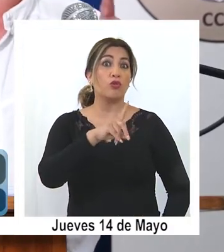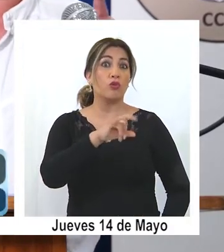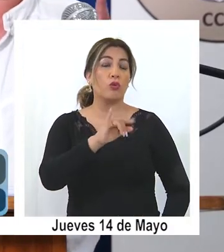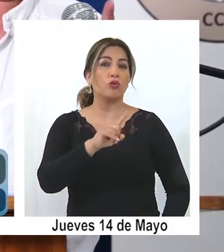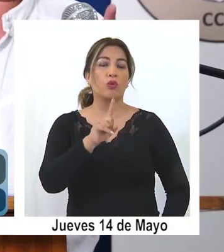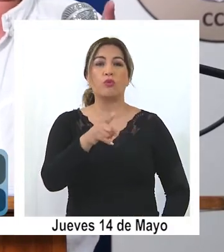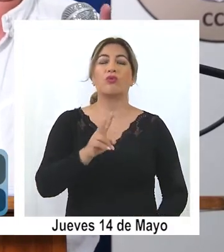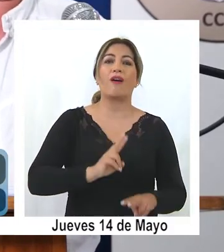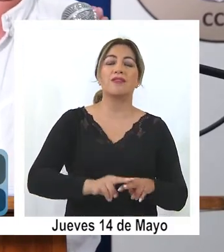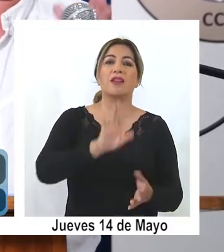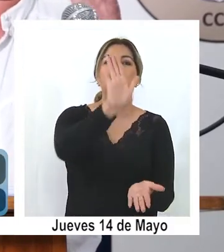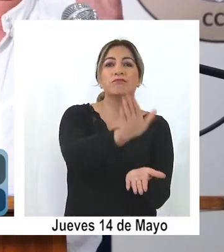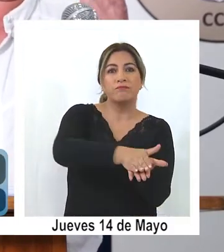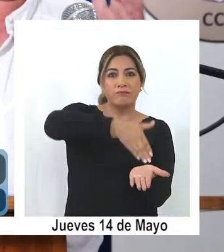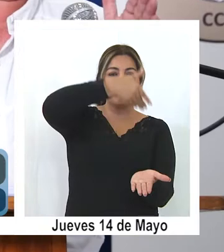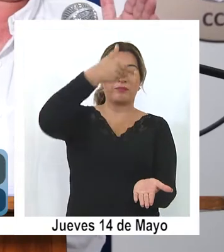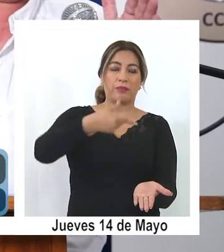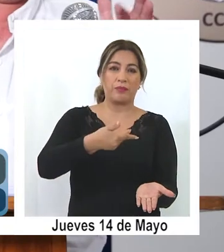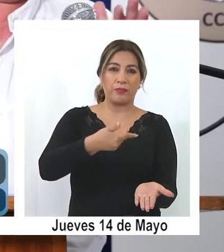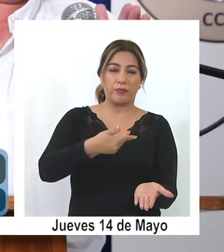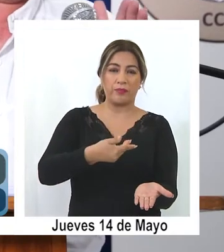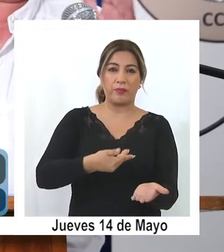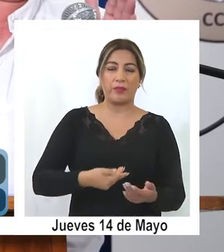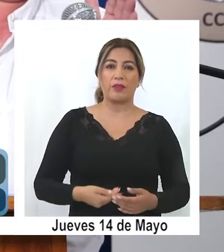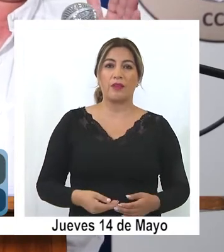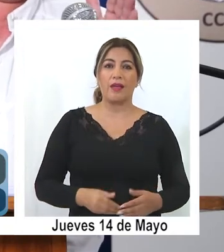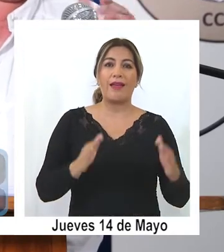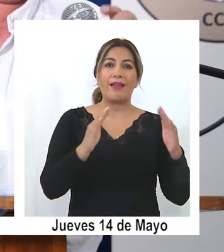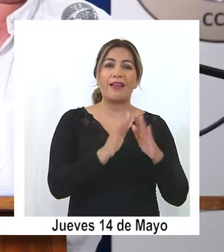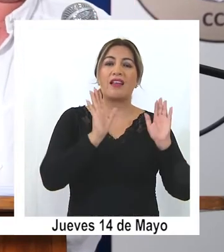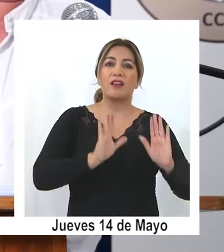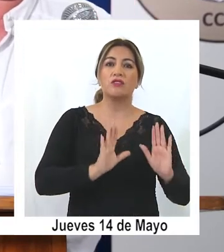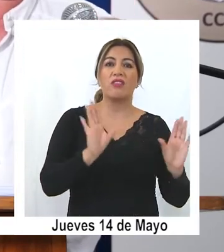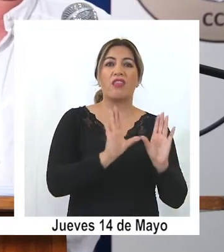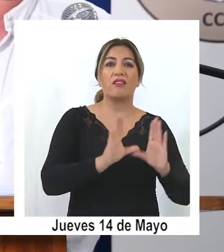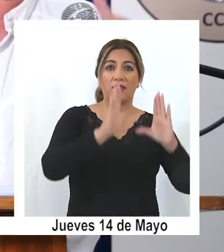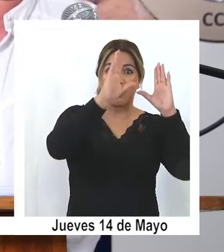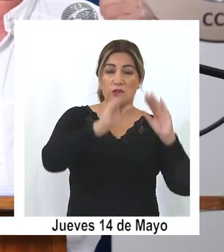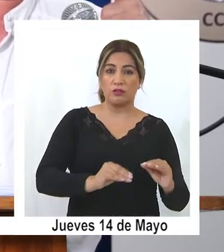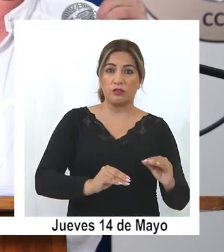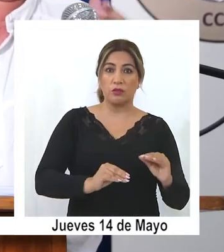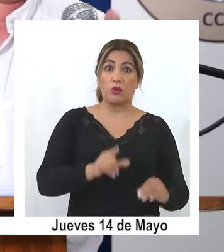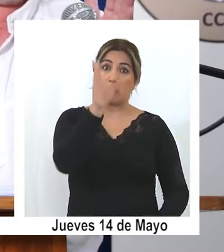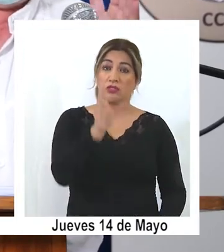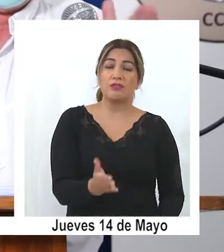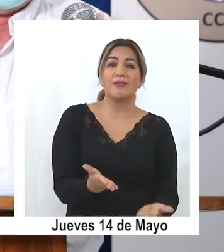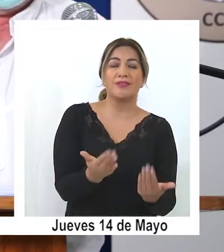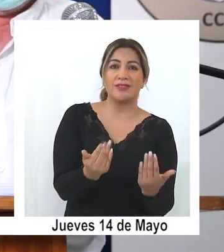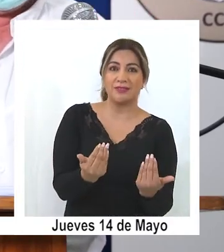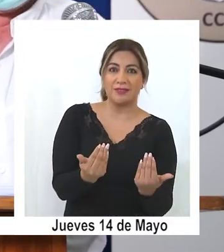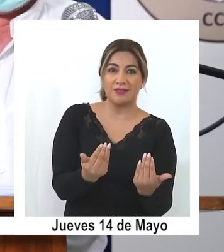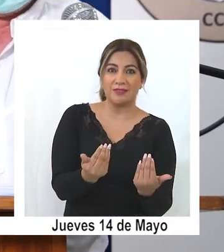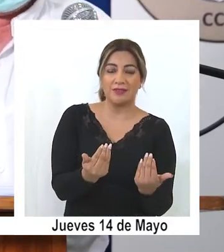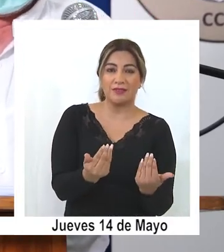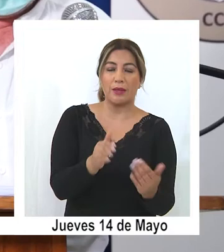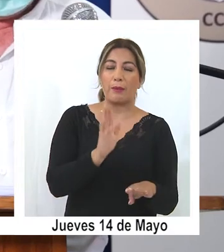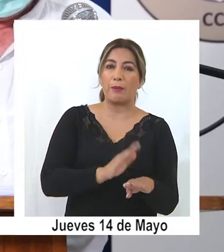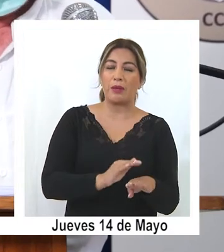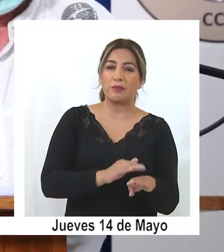que uno saca cuando está en toque de queda, y por lo tanto, si una persona lo necesita, tiene que sacar el salvoconducto.